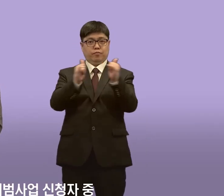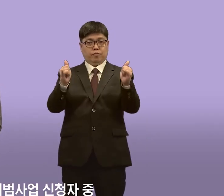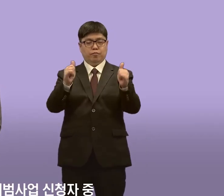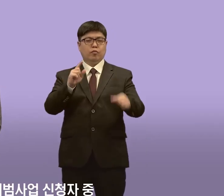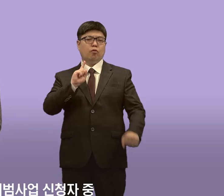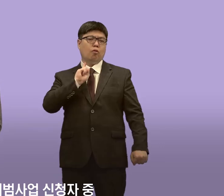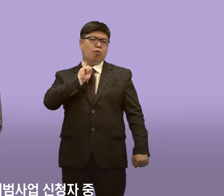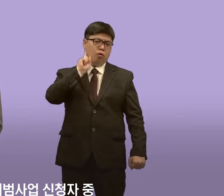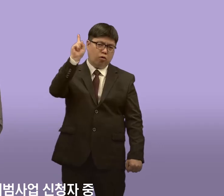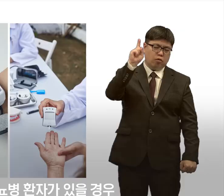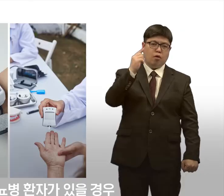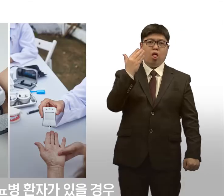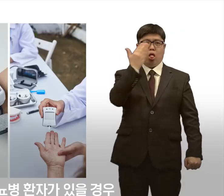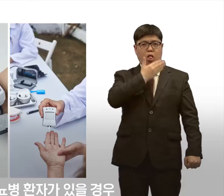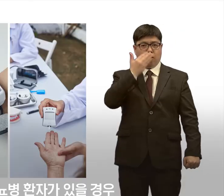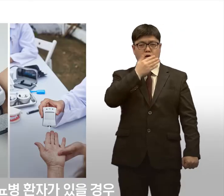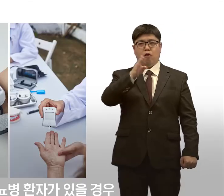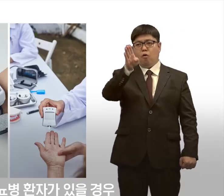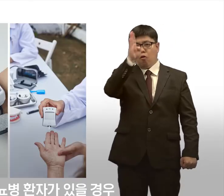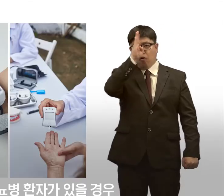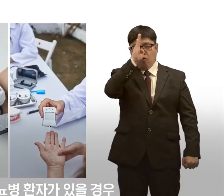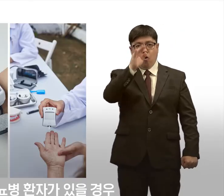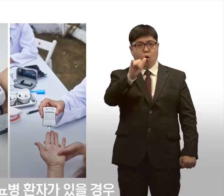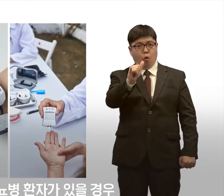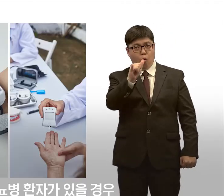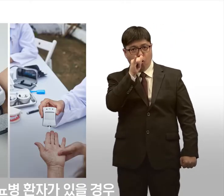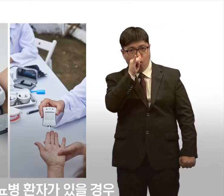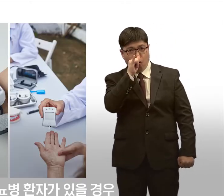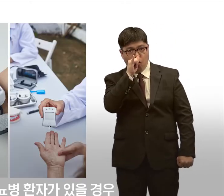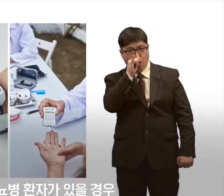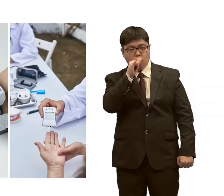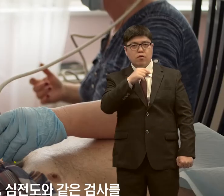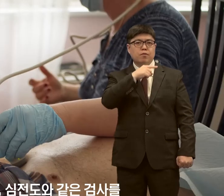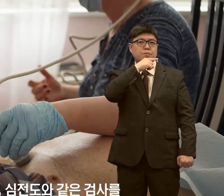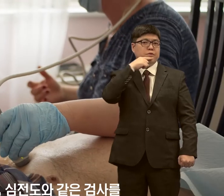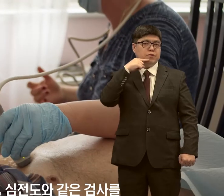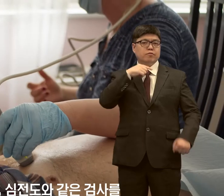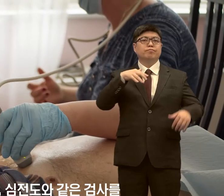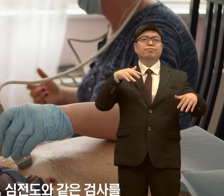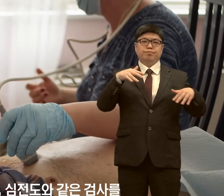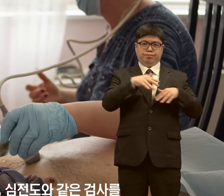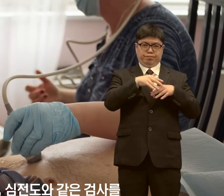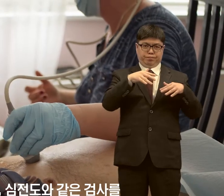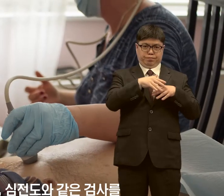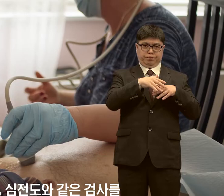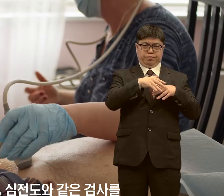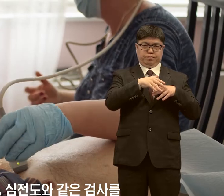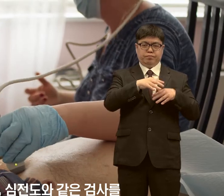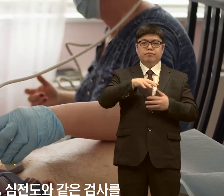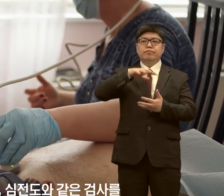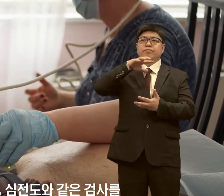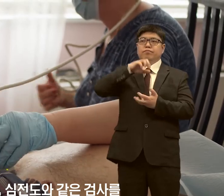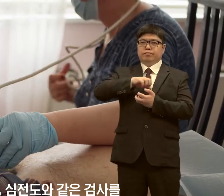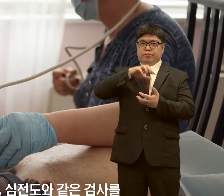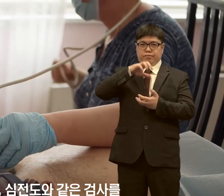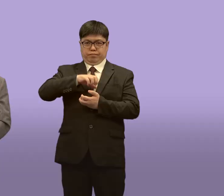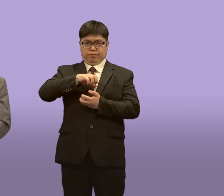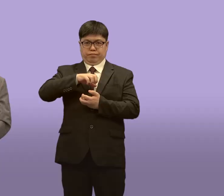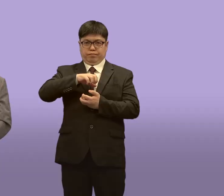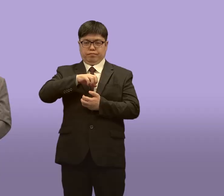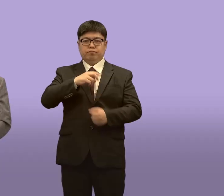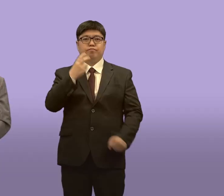시범사업 신청자 중 고혈압, 당뇨병 환자가 있을 경우 콜레스테롤, 심전도와 같은 검사를